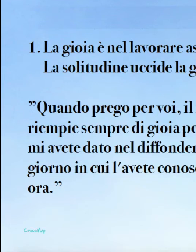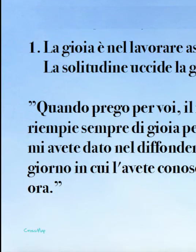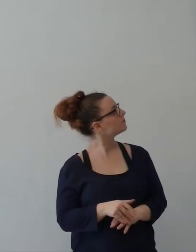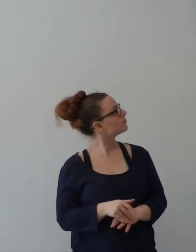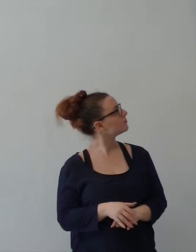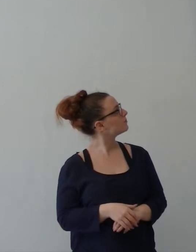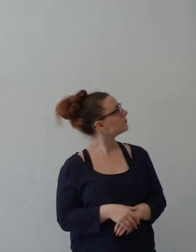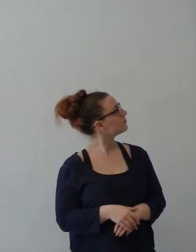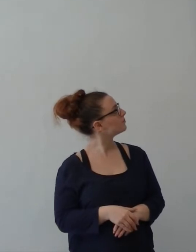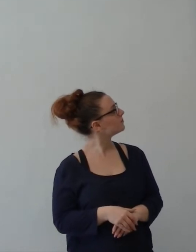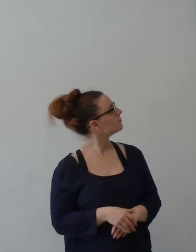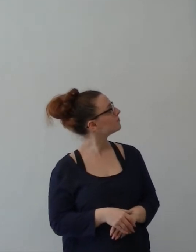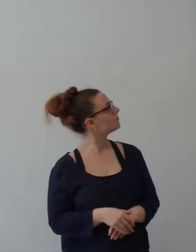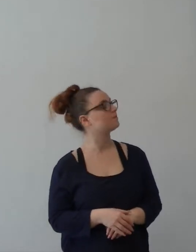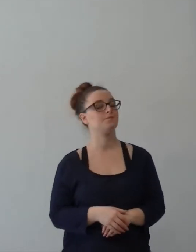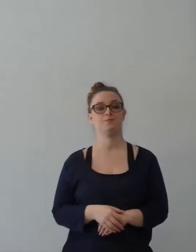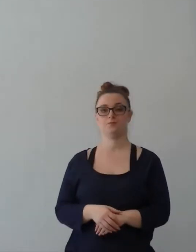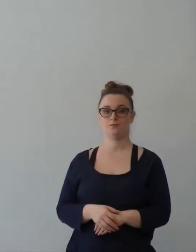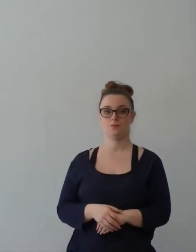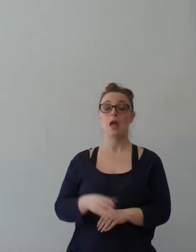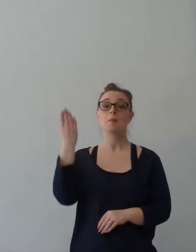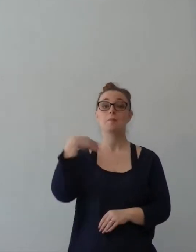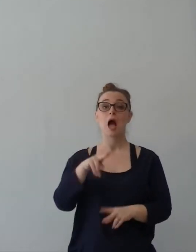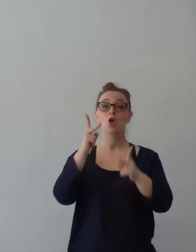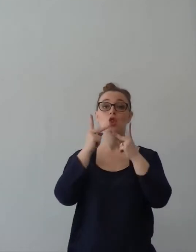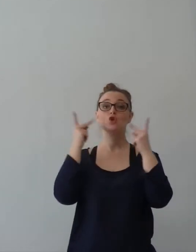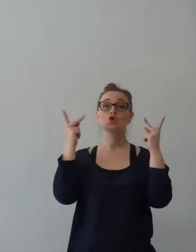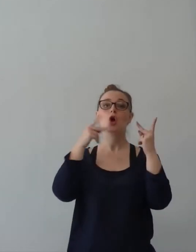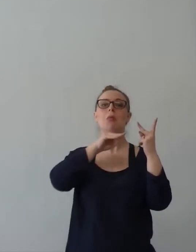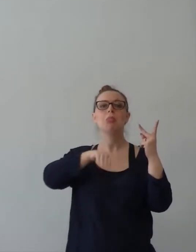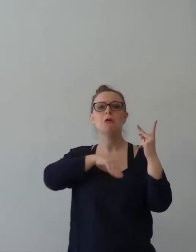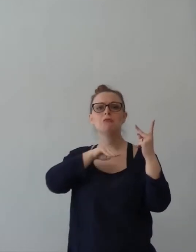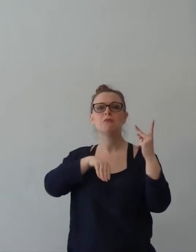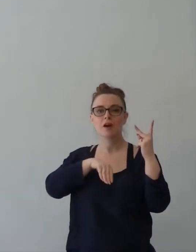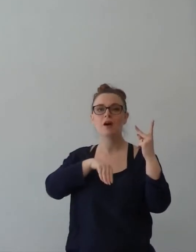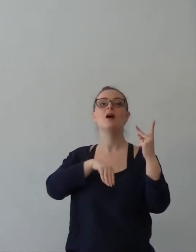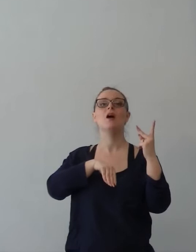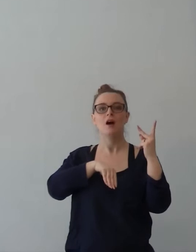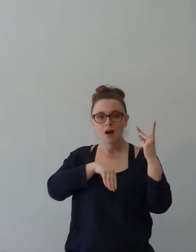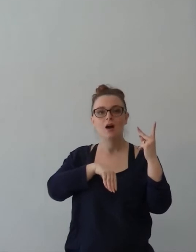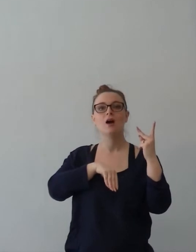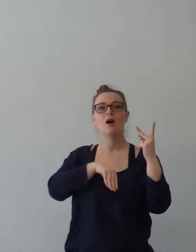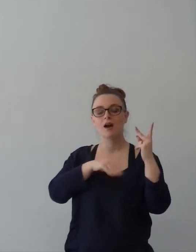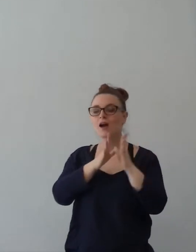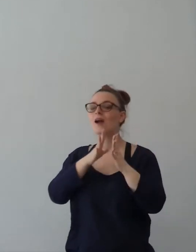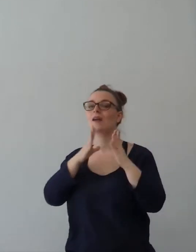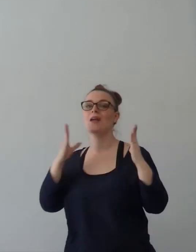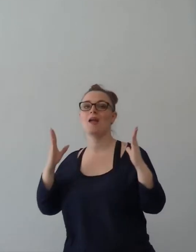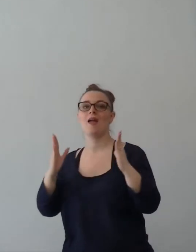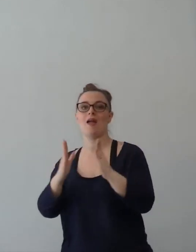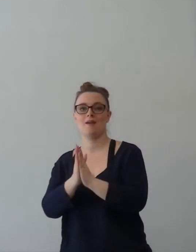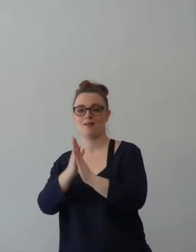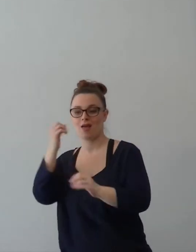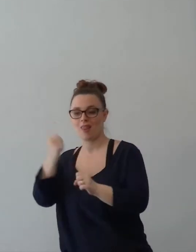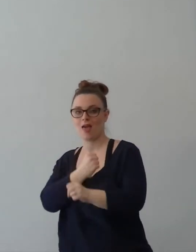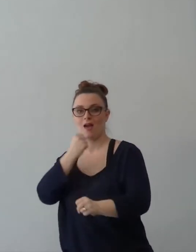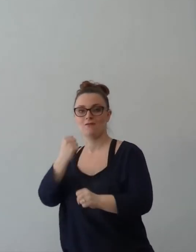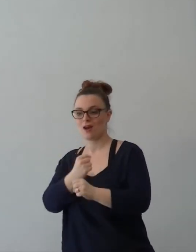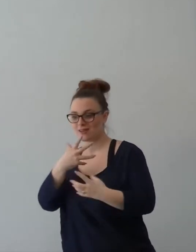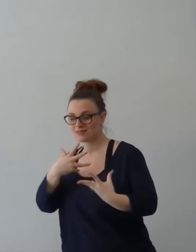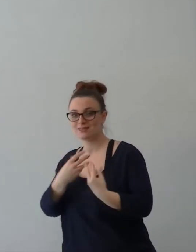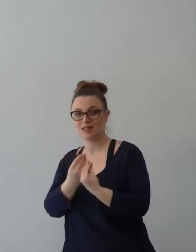gioia.